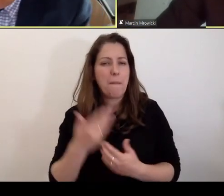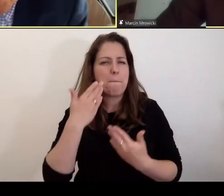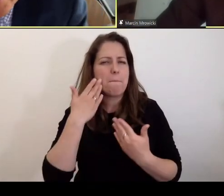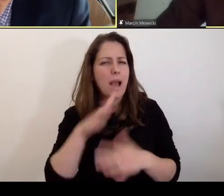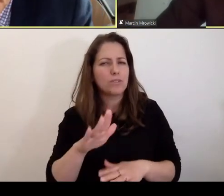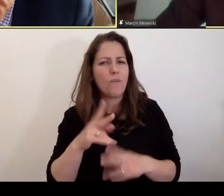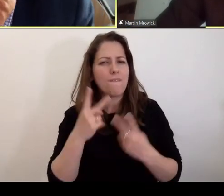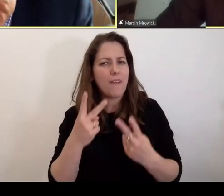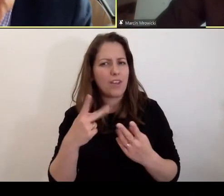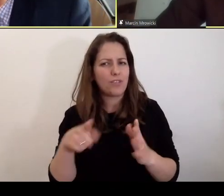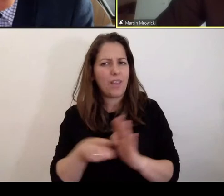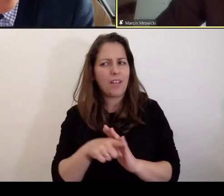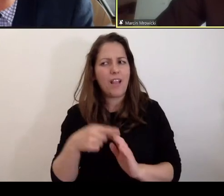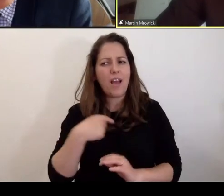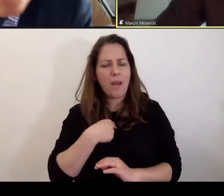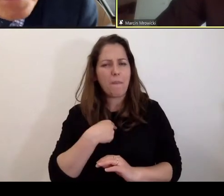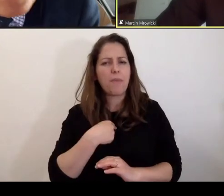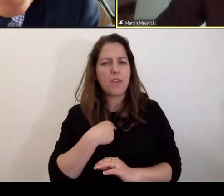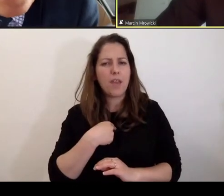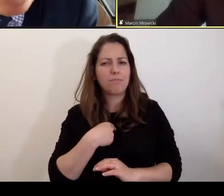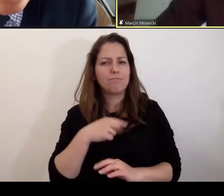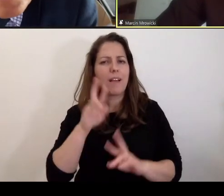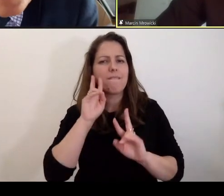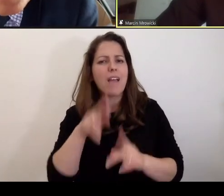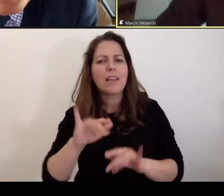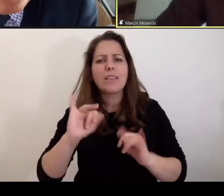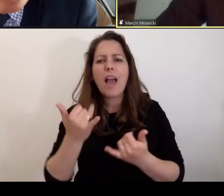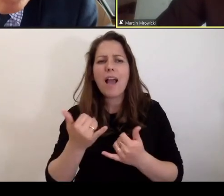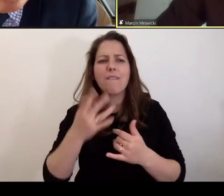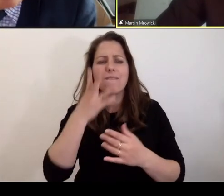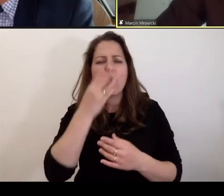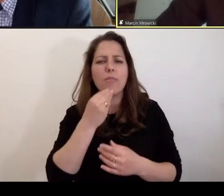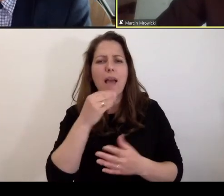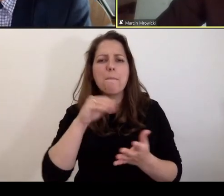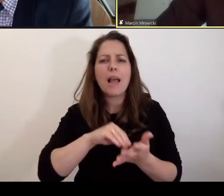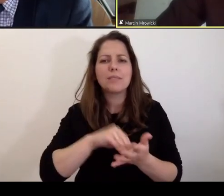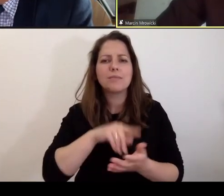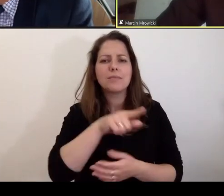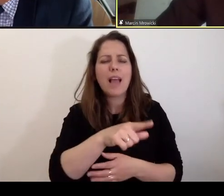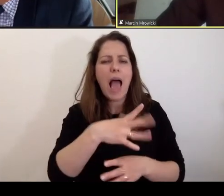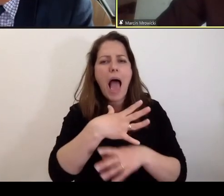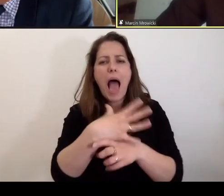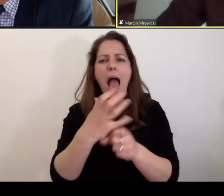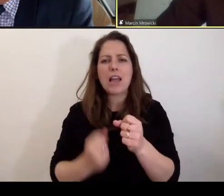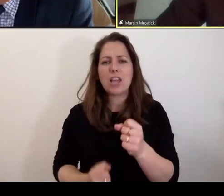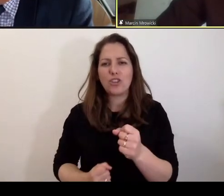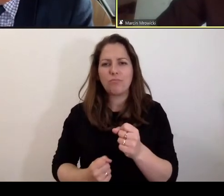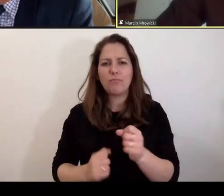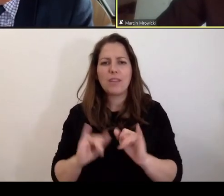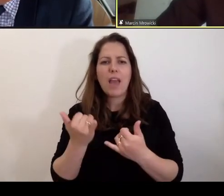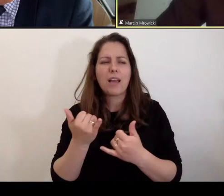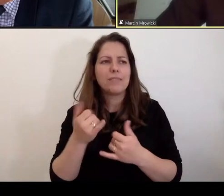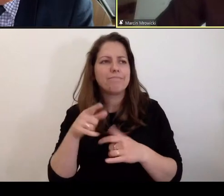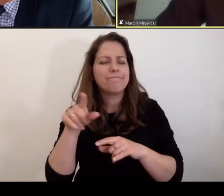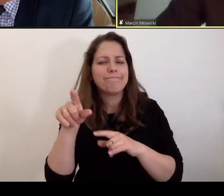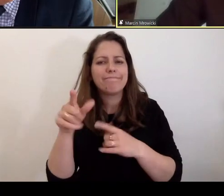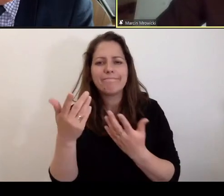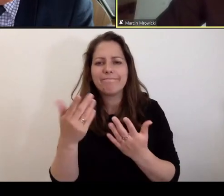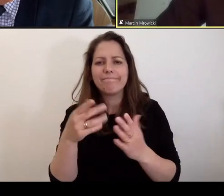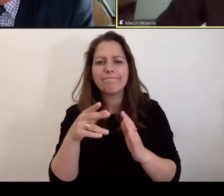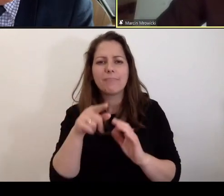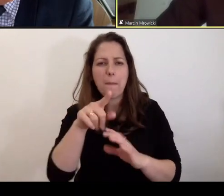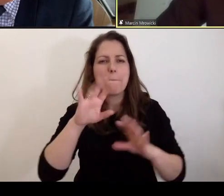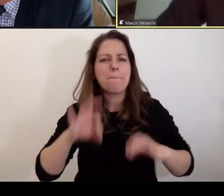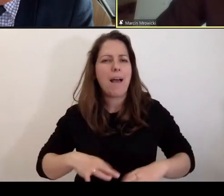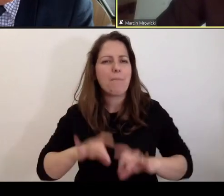istotny jest dla mnie fakt, jak funkcjonuje w praktyce kwestia aresztu, jakie przesłanki są brane pod uwagę, jak Pan Profesor